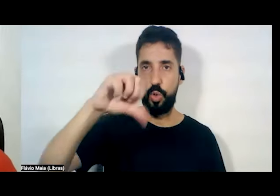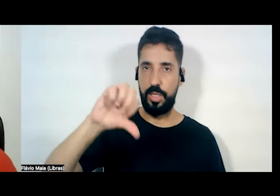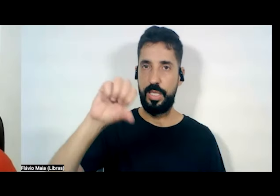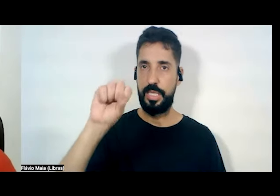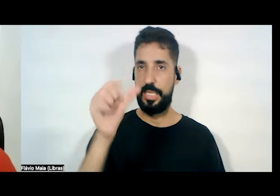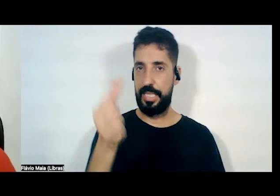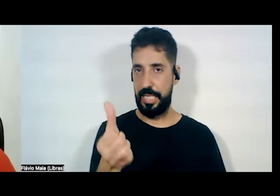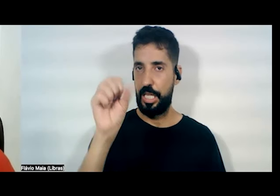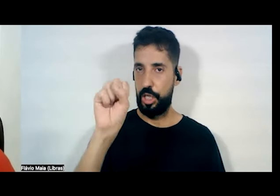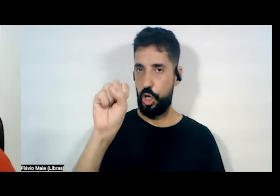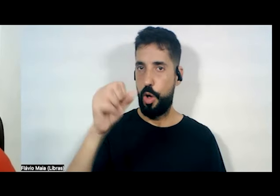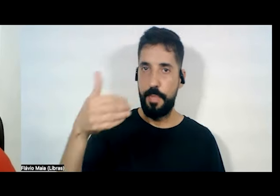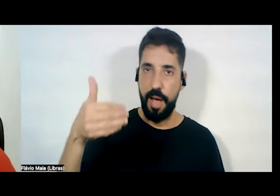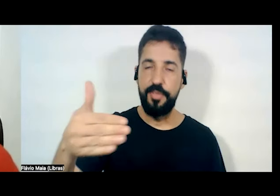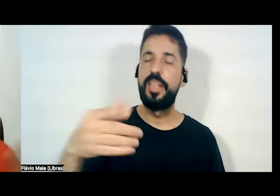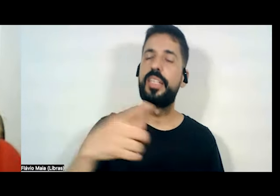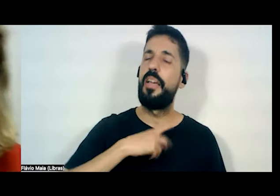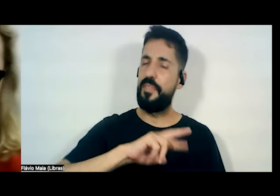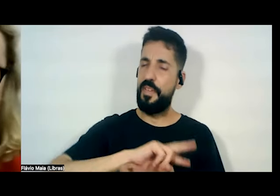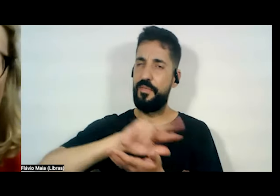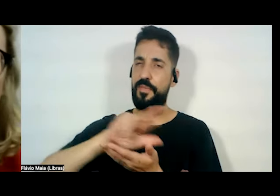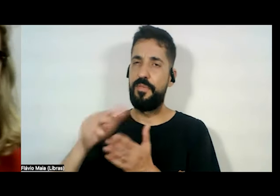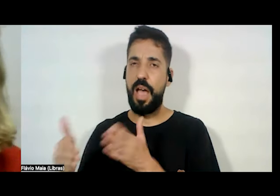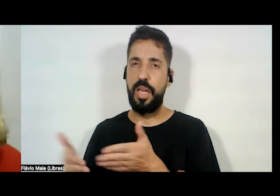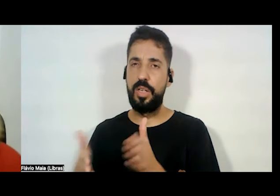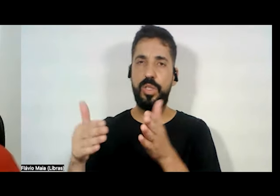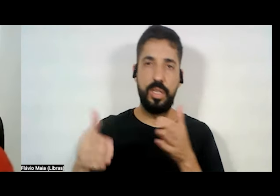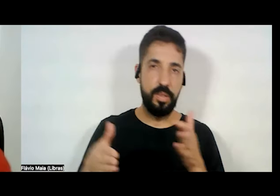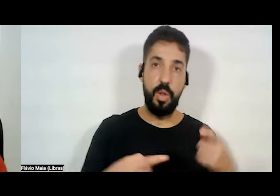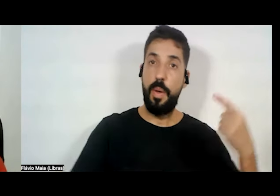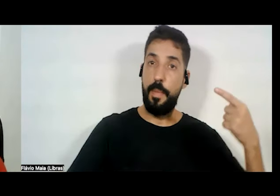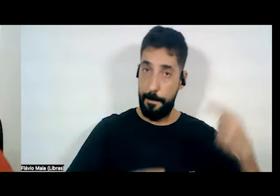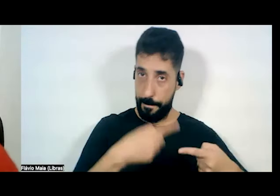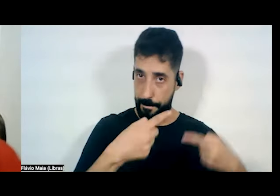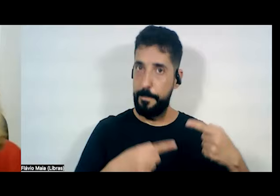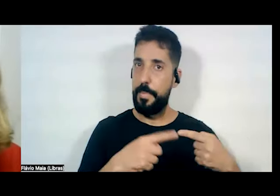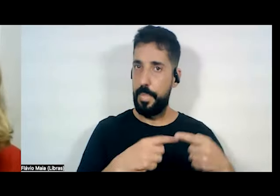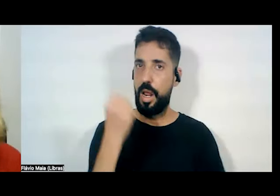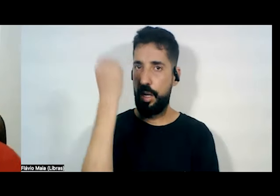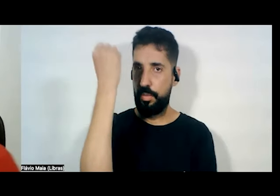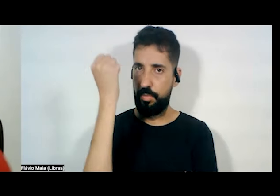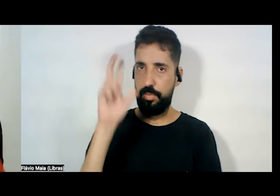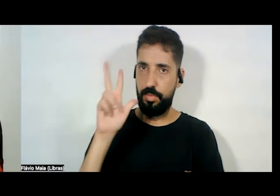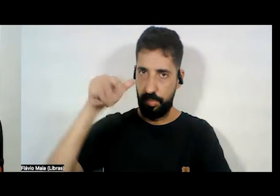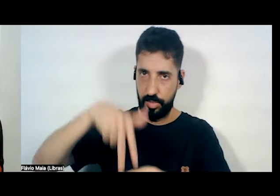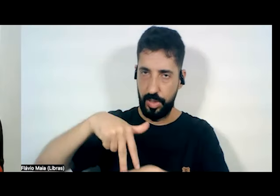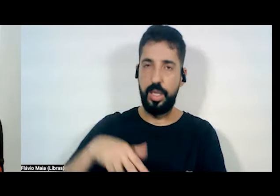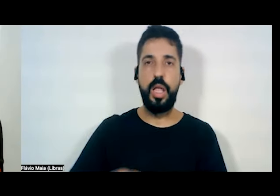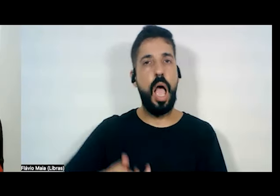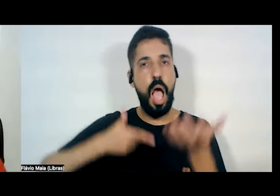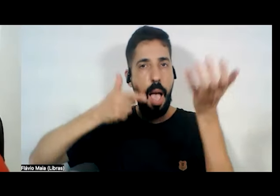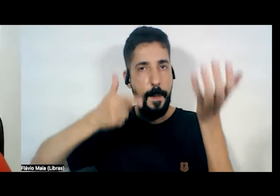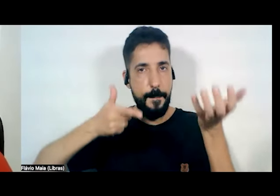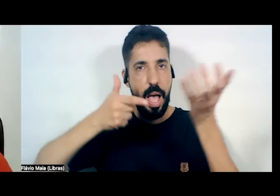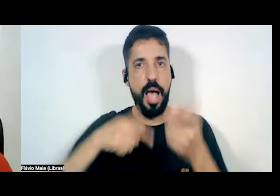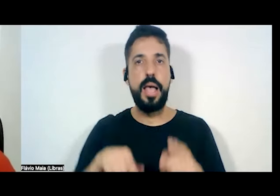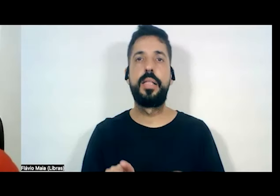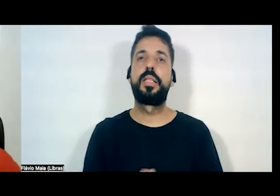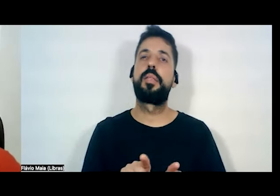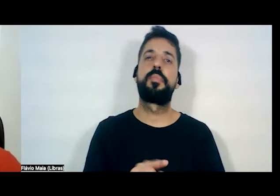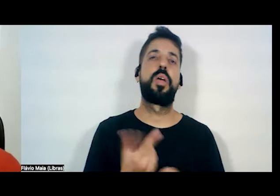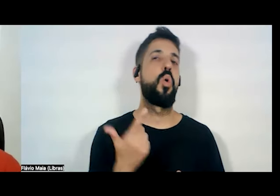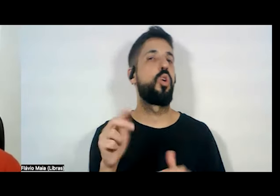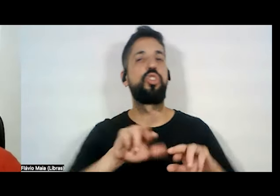por vários caminhos, politicamente na resistência, ou armada, ou por diferentes campos,